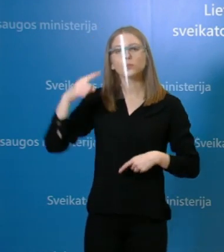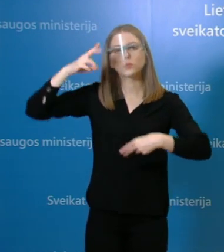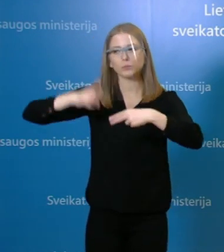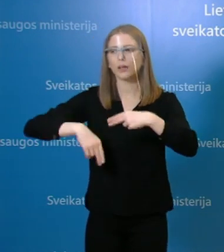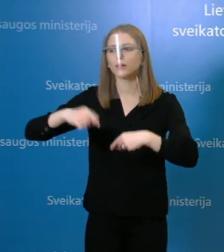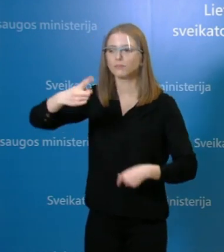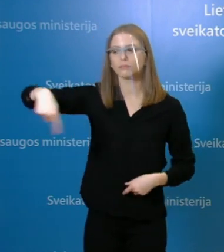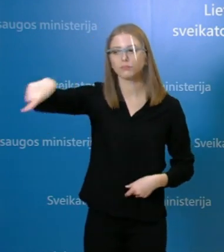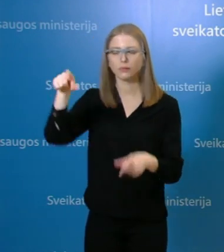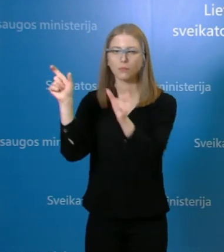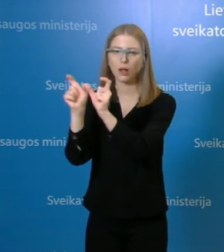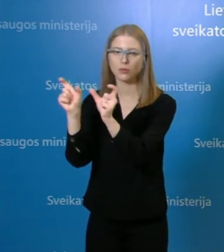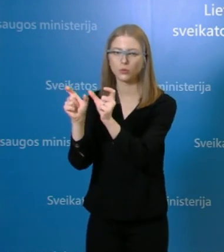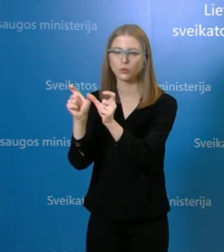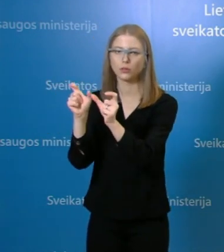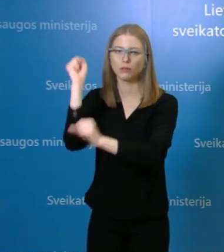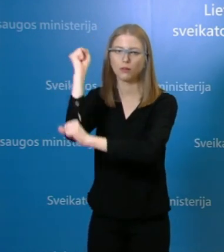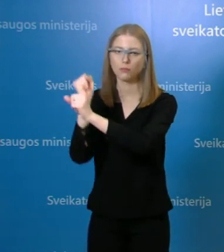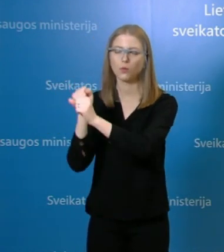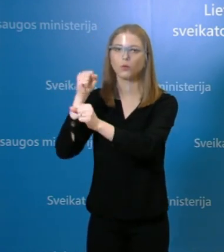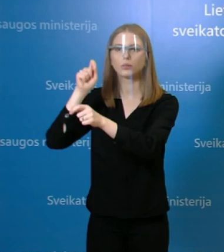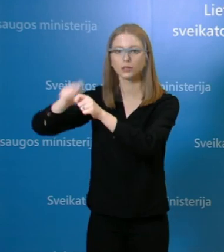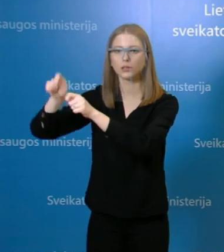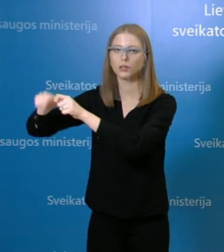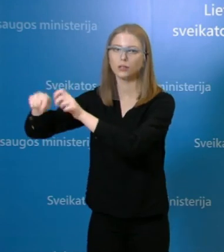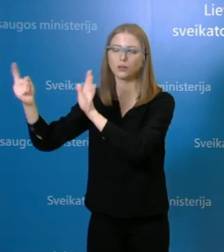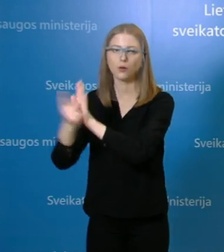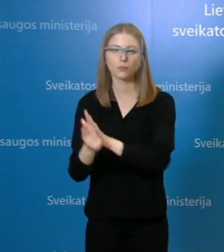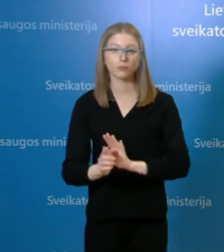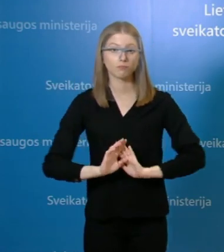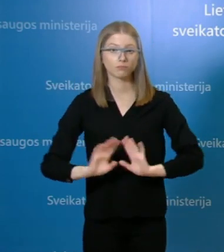darbuotojai, tai dėl to ir buvo pateiktas toks nurodymas. Tai tiek.